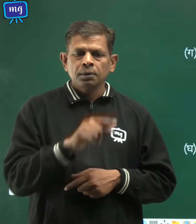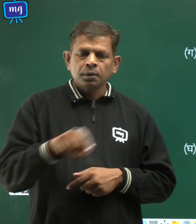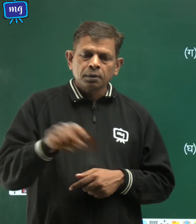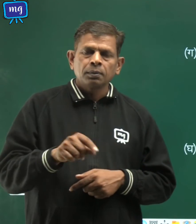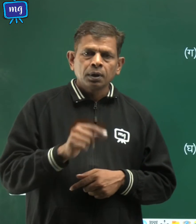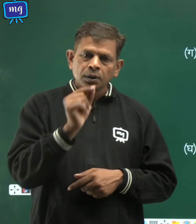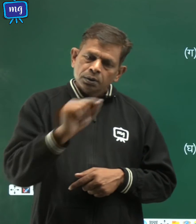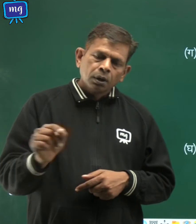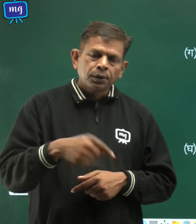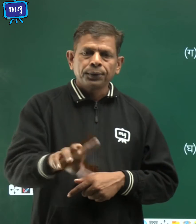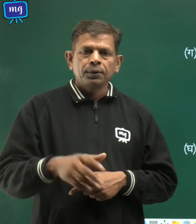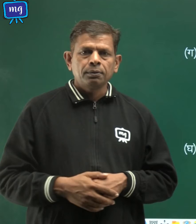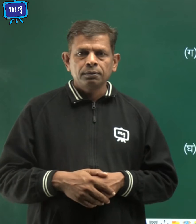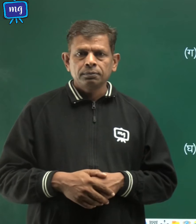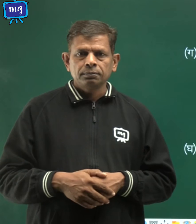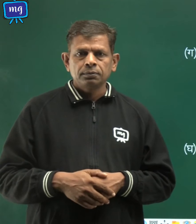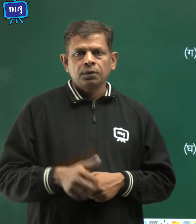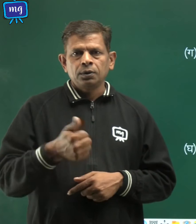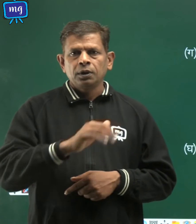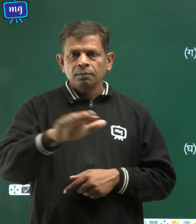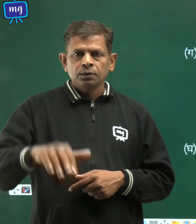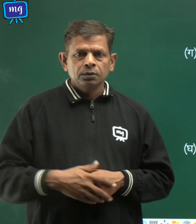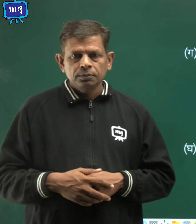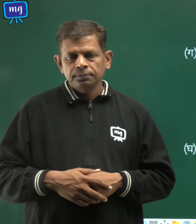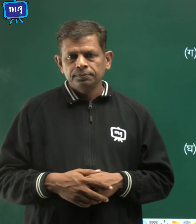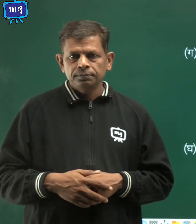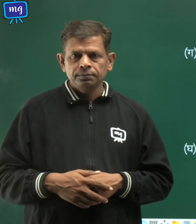पर निशान लगाएंगे ठीक है बच्छो